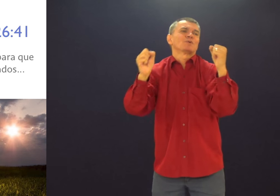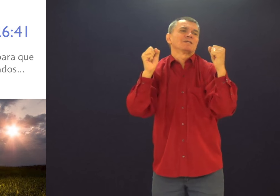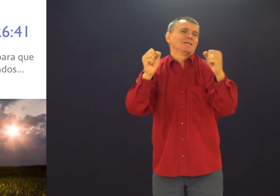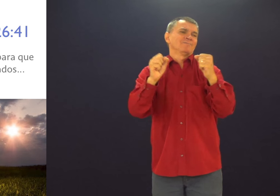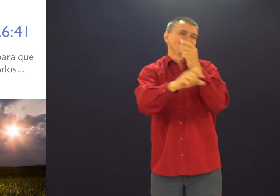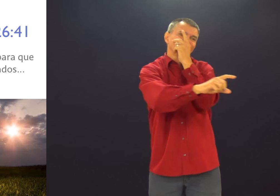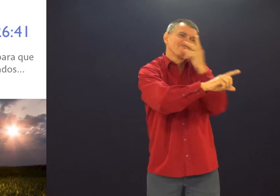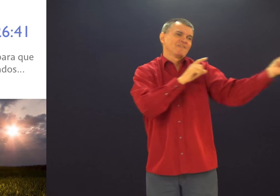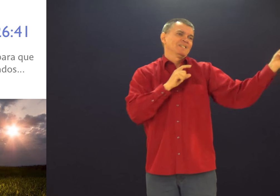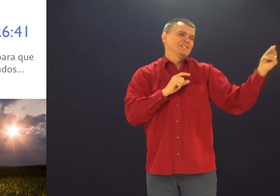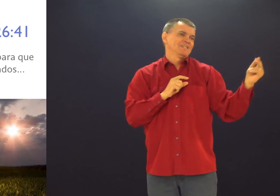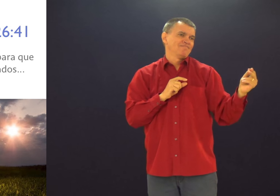Porque o coração tem poder.